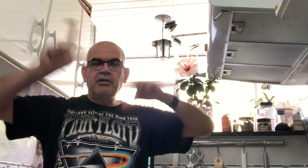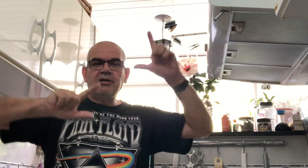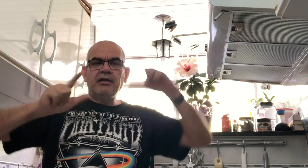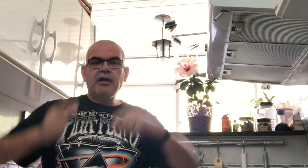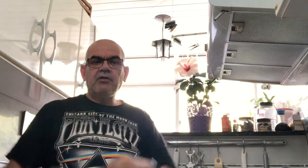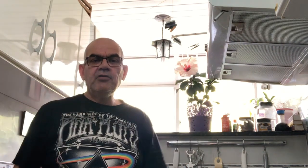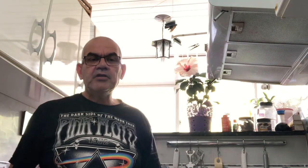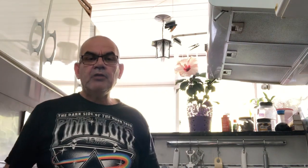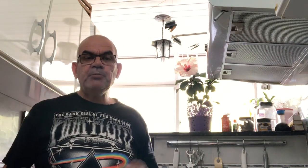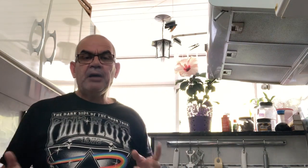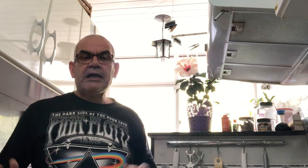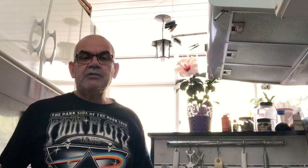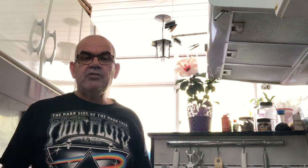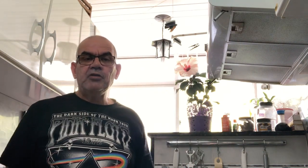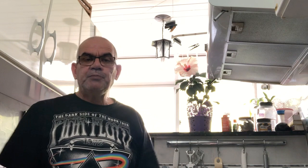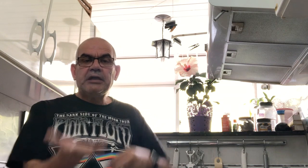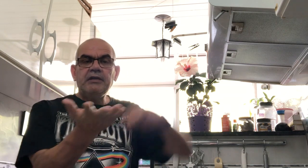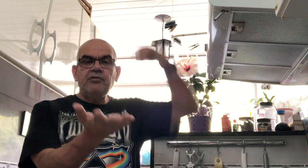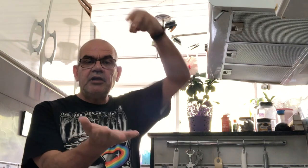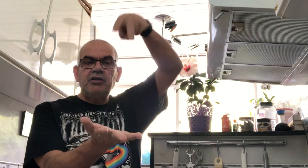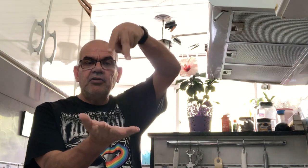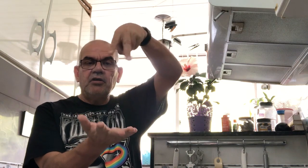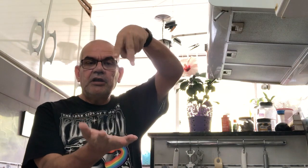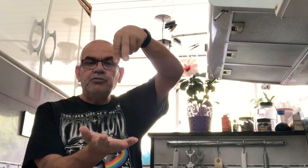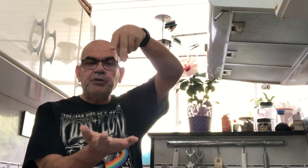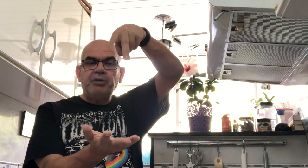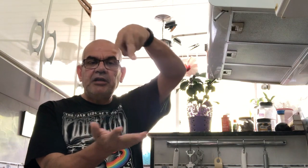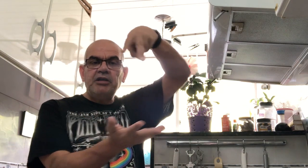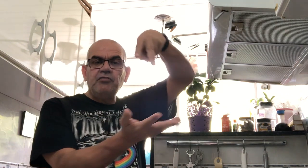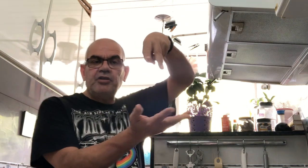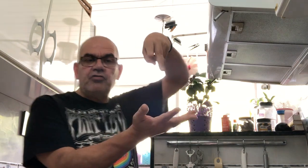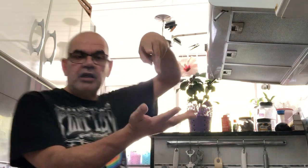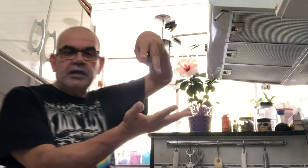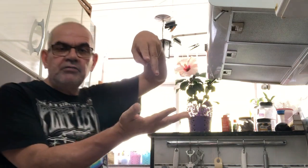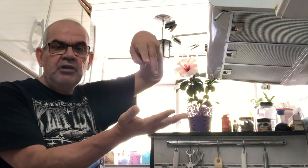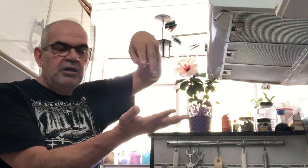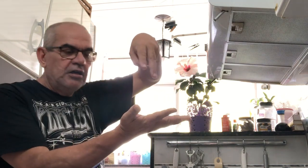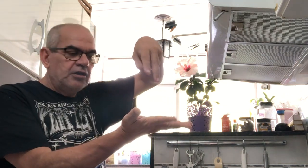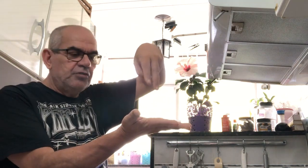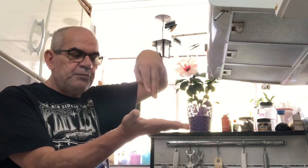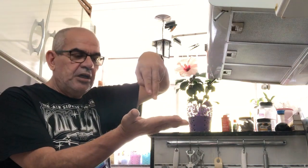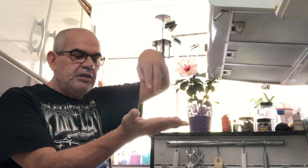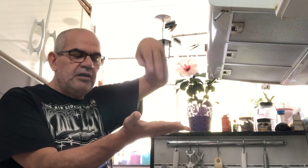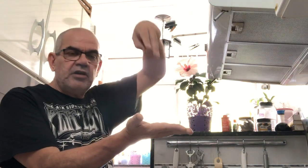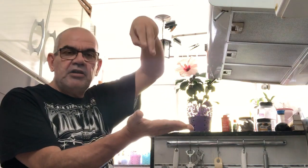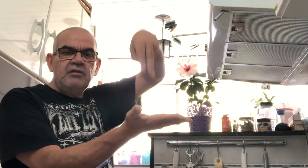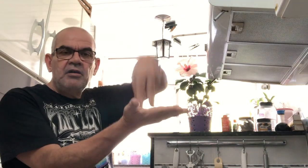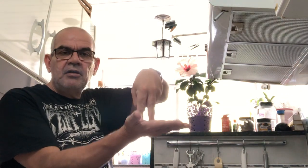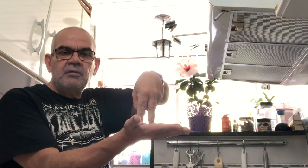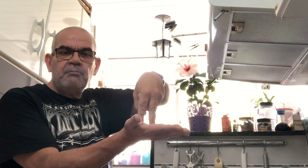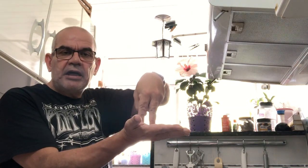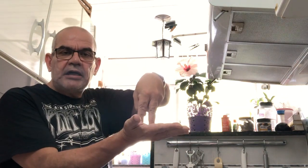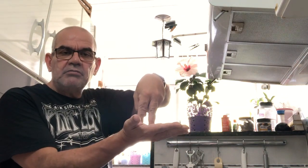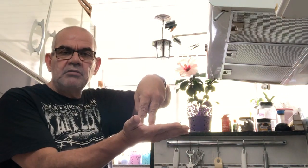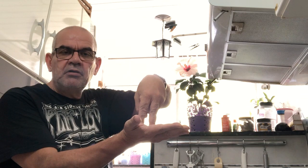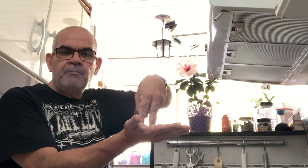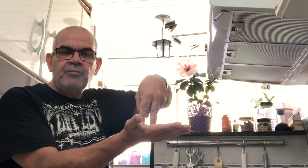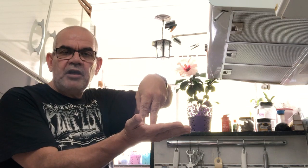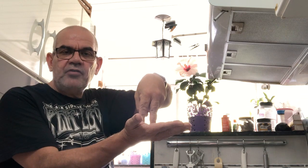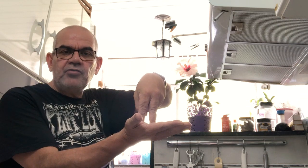Tá? Agora o sinal de parado. O sinal de parado é isso aqui, ó. Olha as duas perninhas, vou fazer de lado. As duas perninhas e aqui, parado. Esse é um